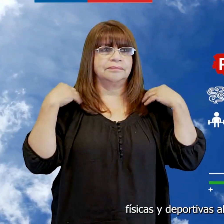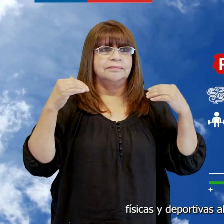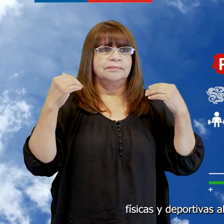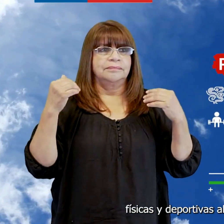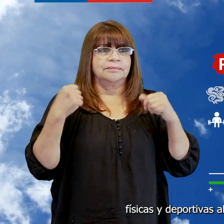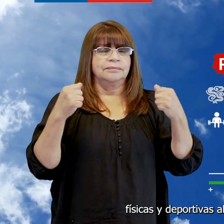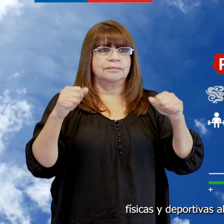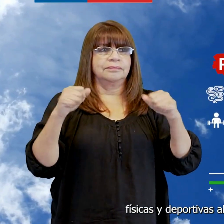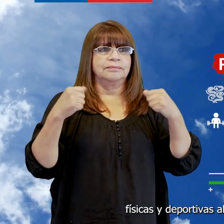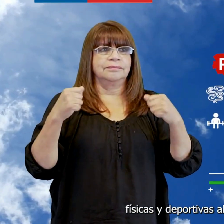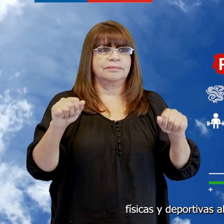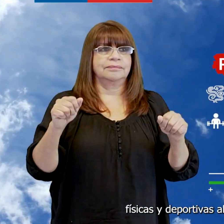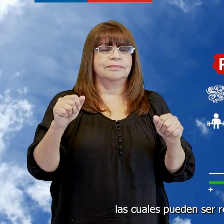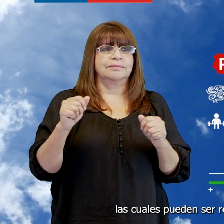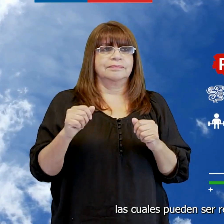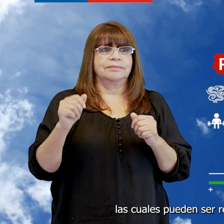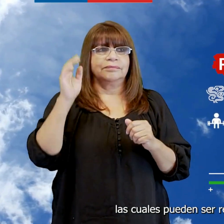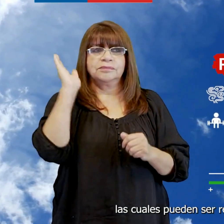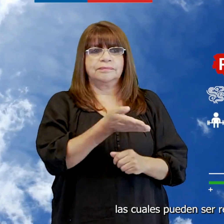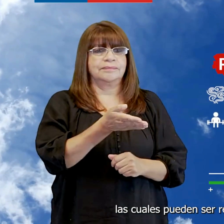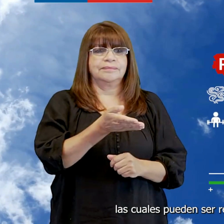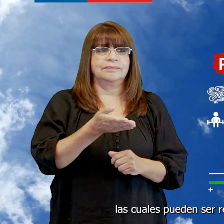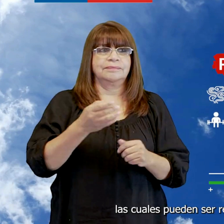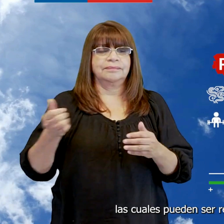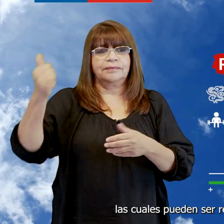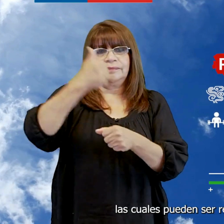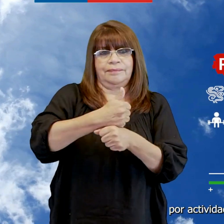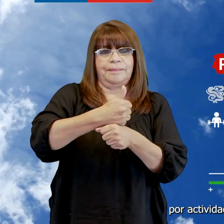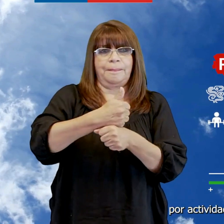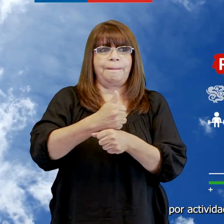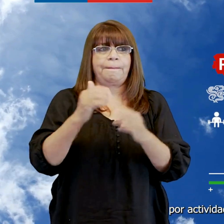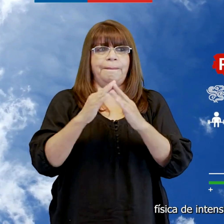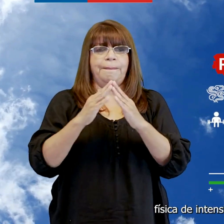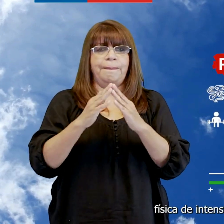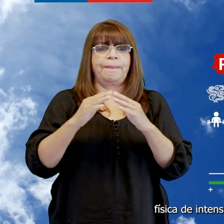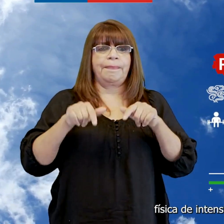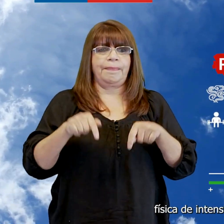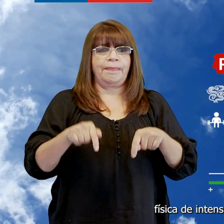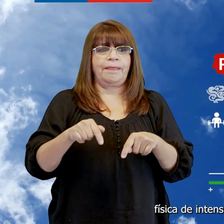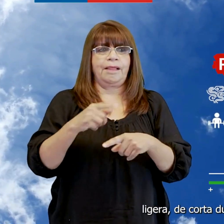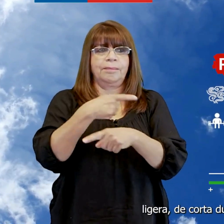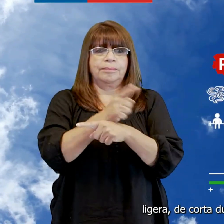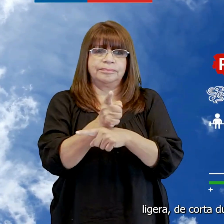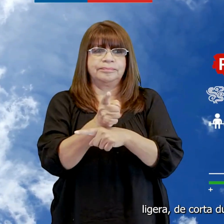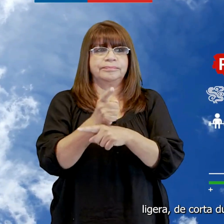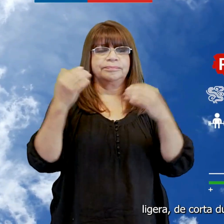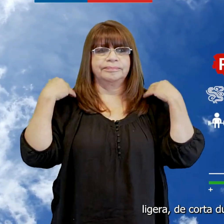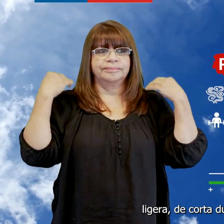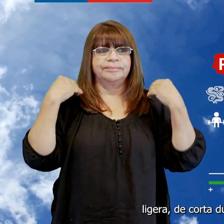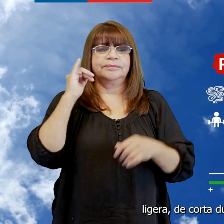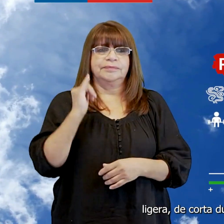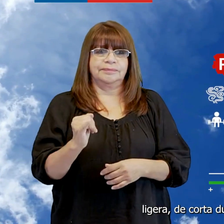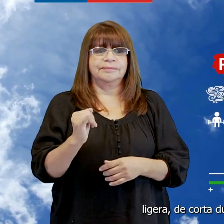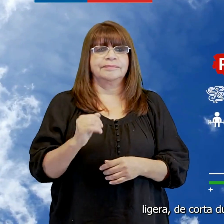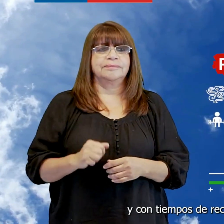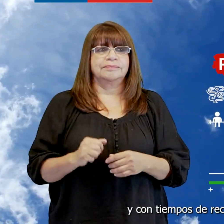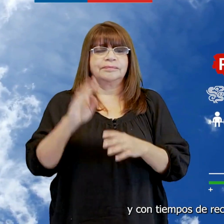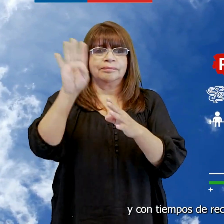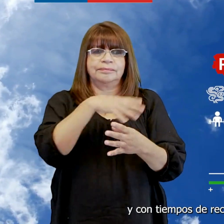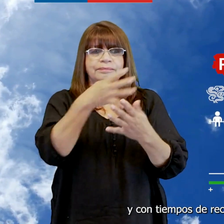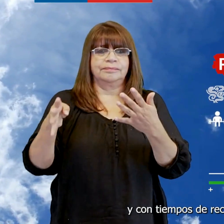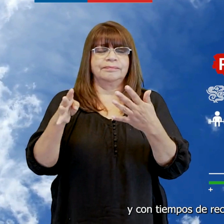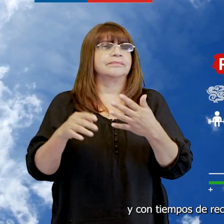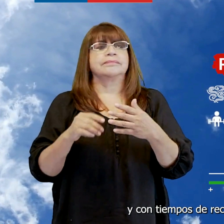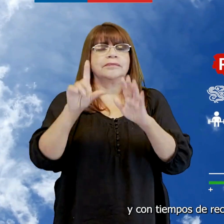físicas y deportivas al aire libre, las cuales pueden ser reemplazadas por actividad física de intensidad ligera, de corta duración